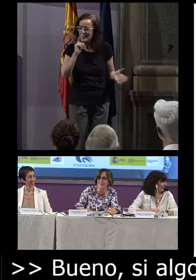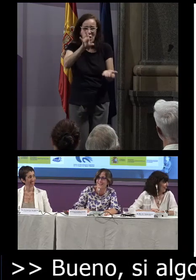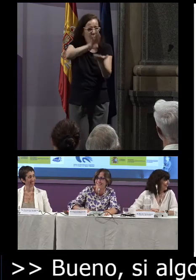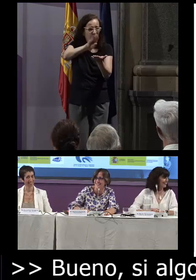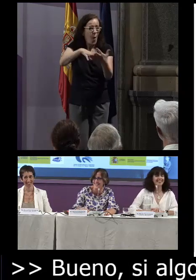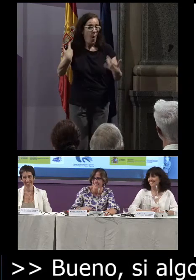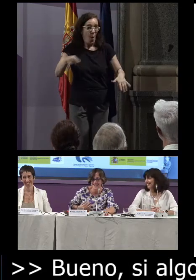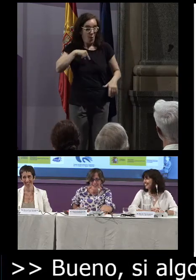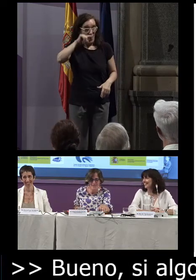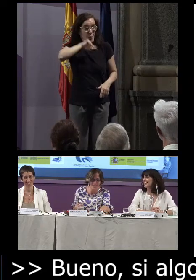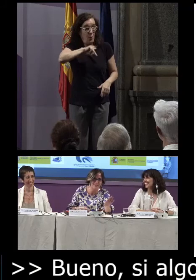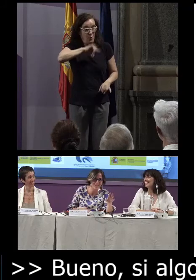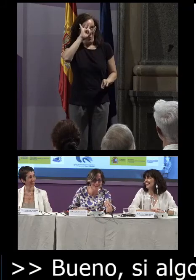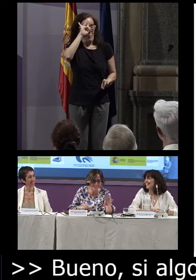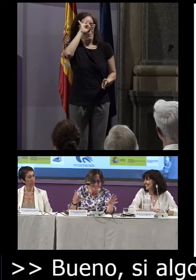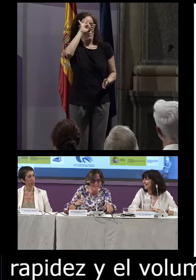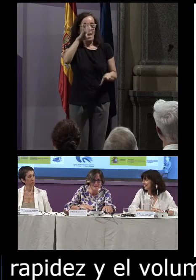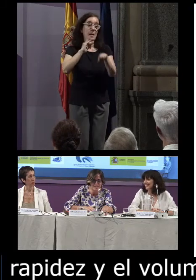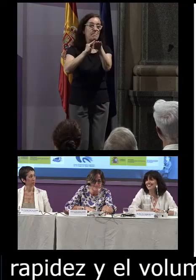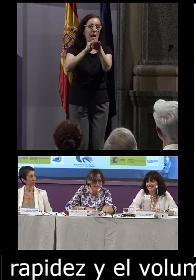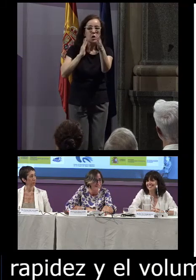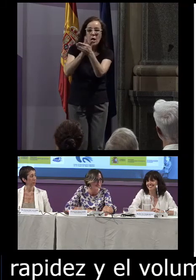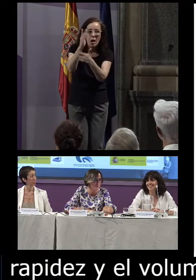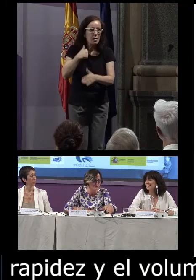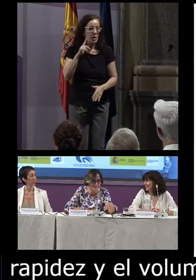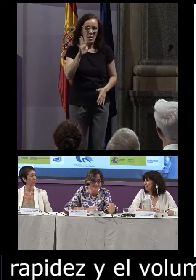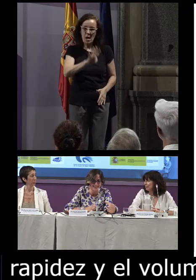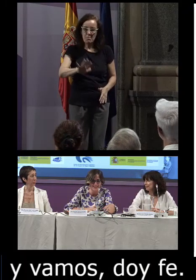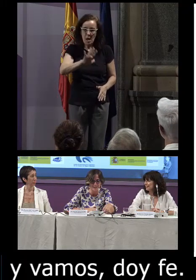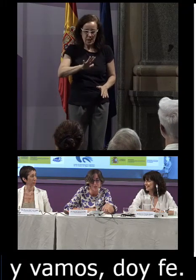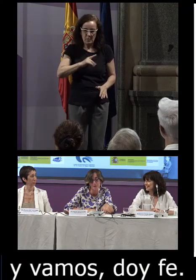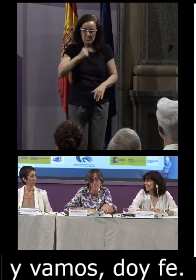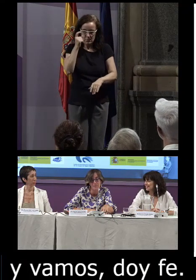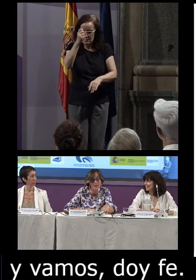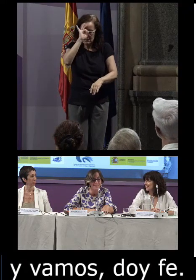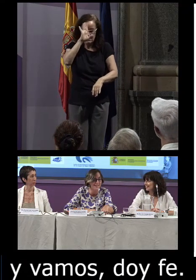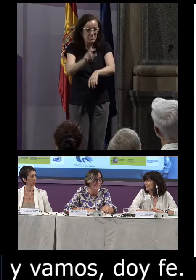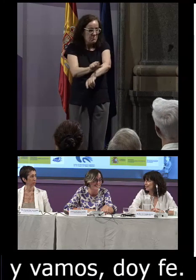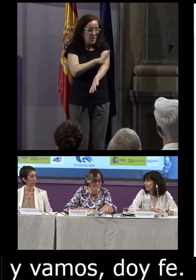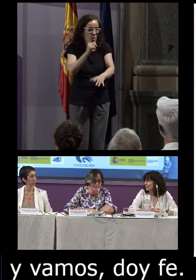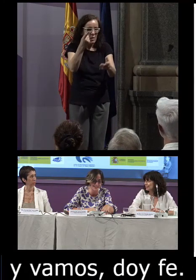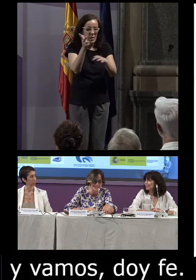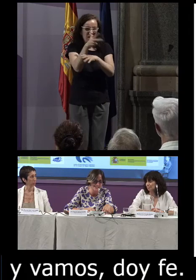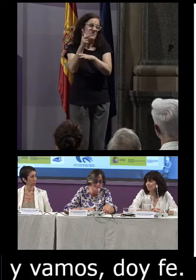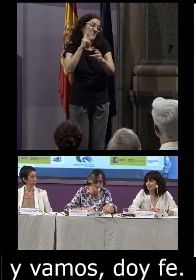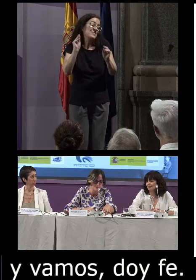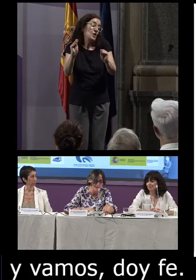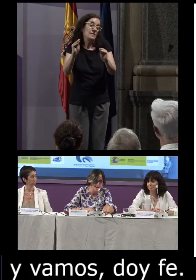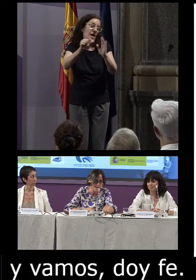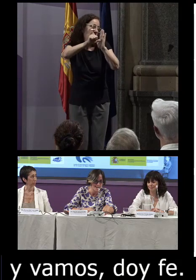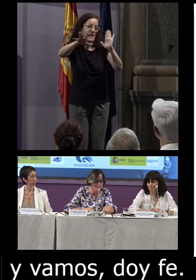dejado bueno perdonad este paréntesis pero es verdad que yo creo que forma parte del carácter del CNELSE